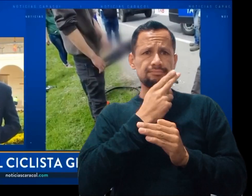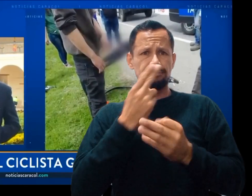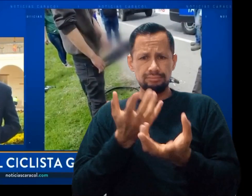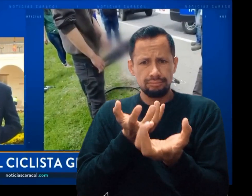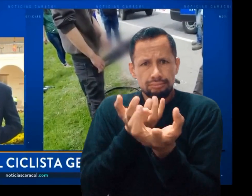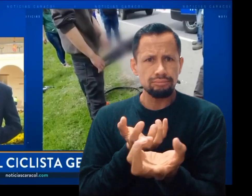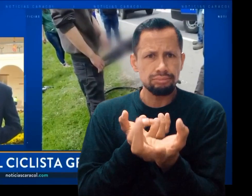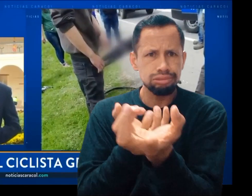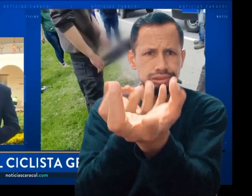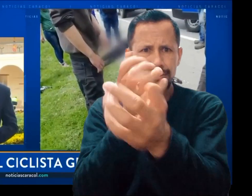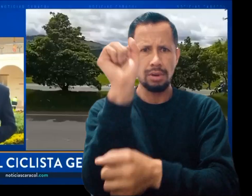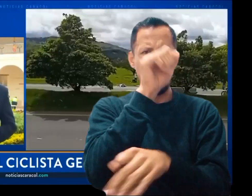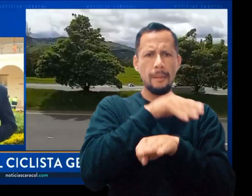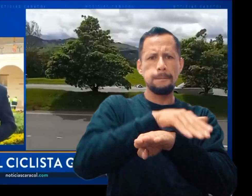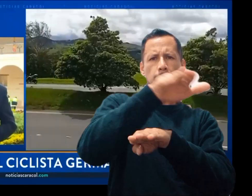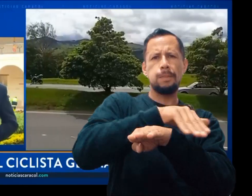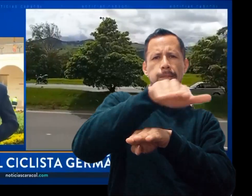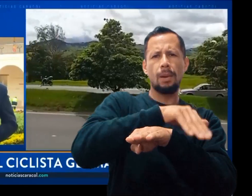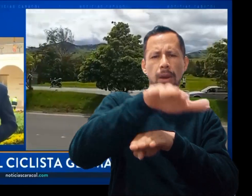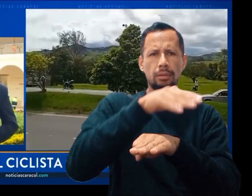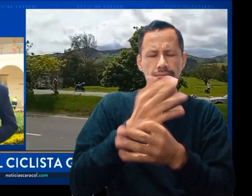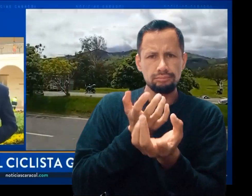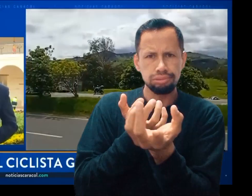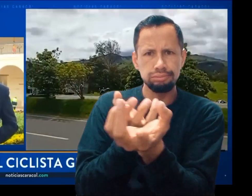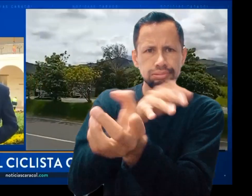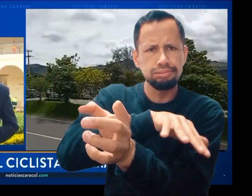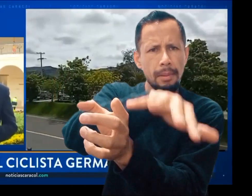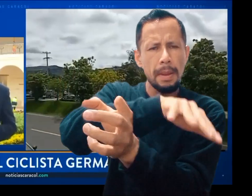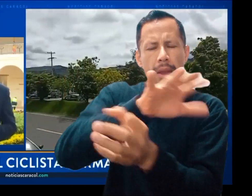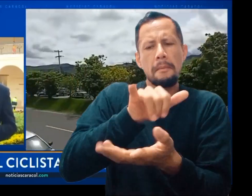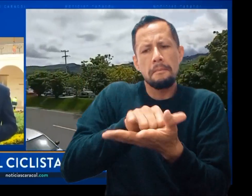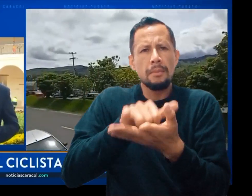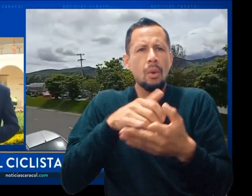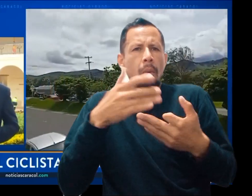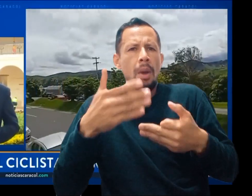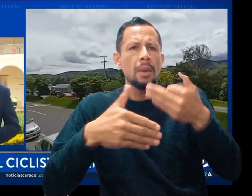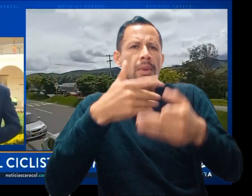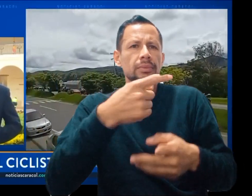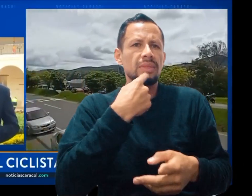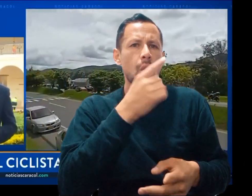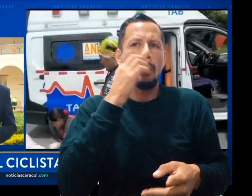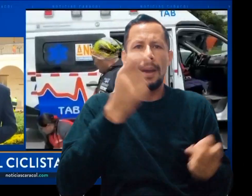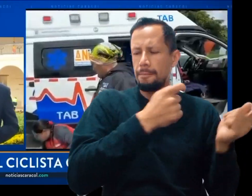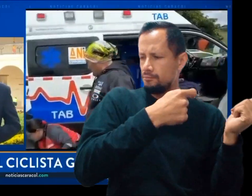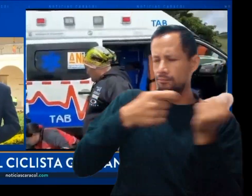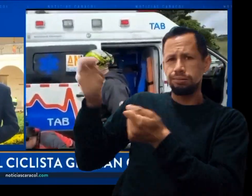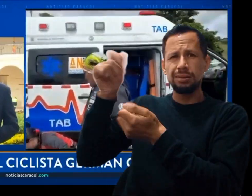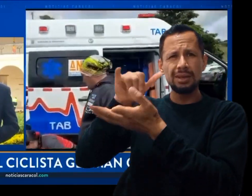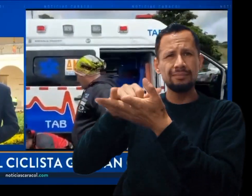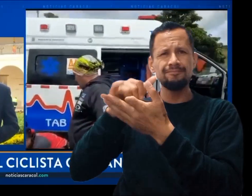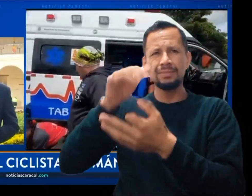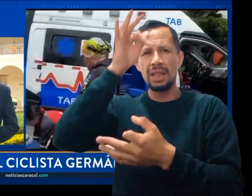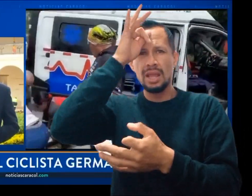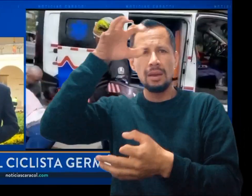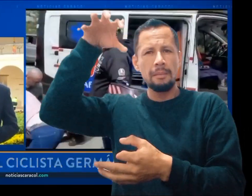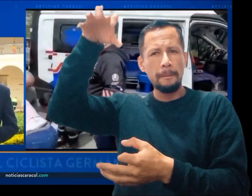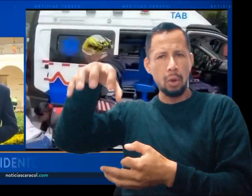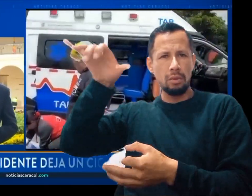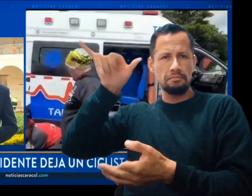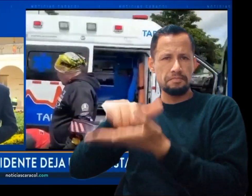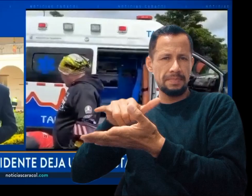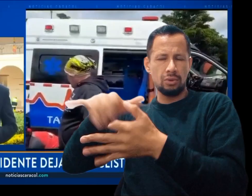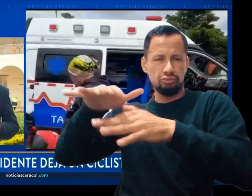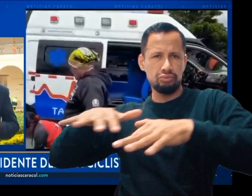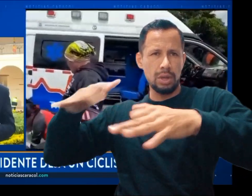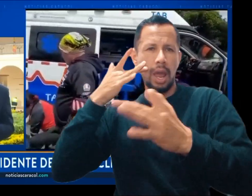en nuestro país. La persona que resultaría, al parecer, sería el padre de Germán Chávez y fue trasladado rápidamente a un centro